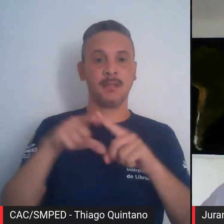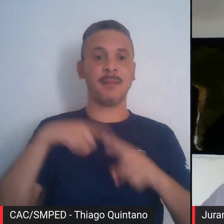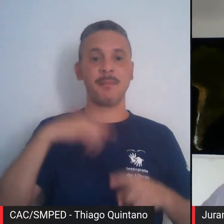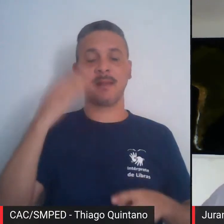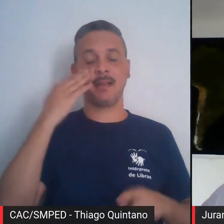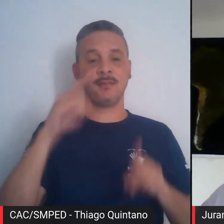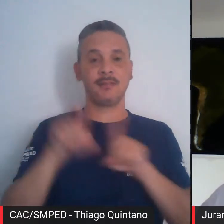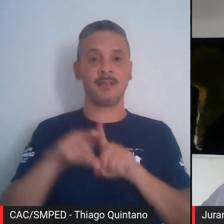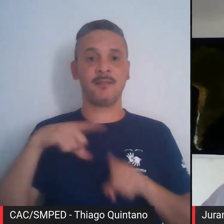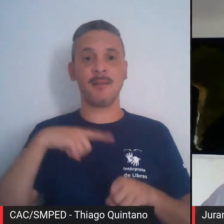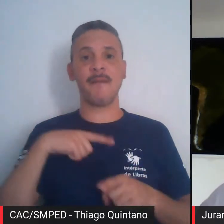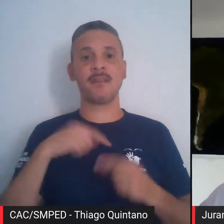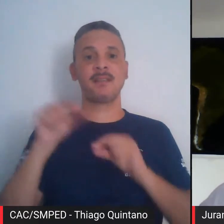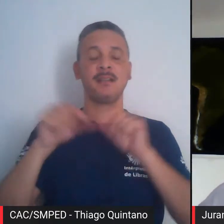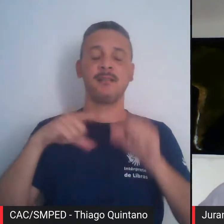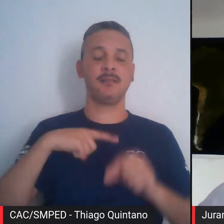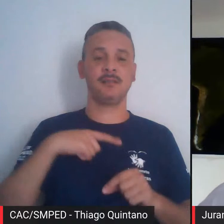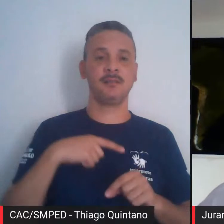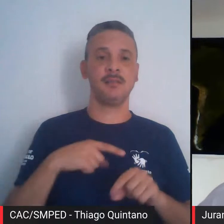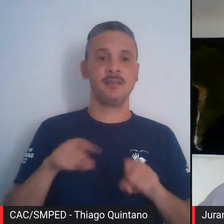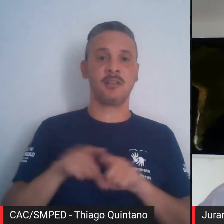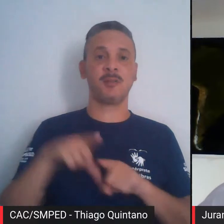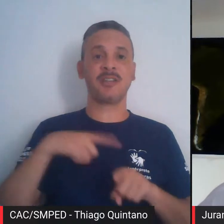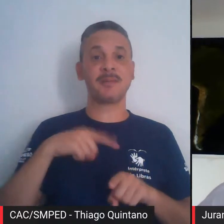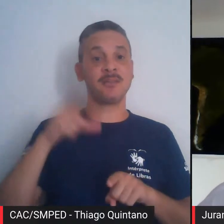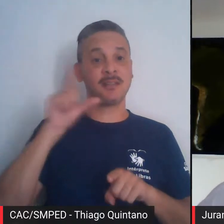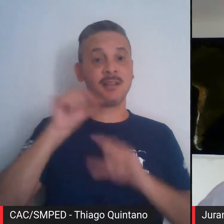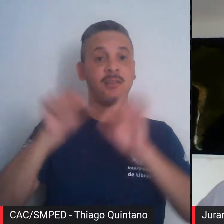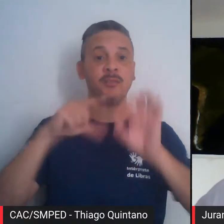Então, o Pico de Zaraguá é uma paisagem natural